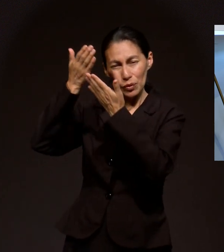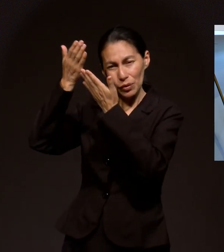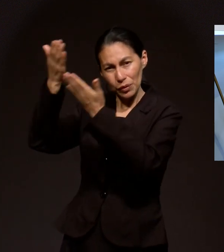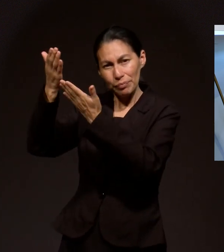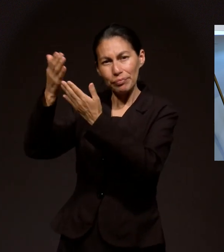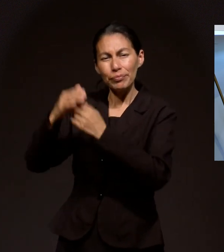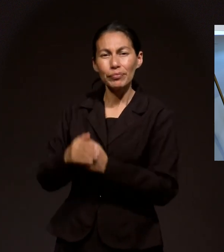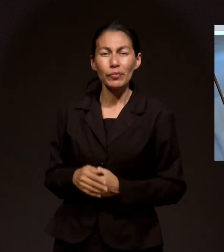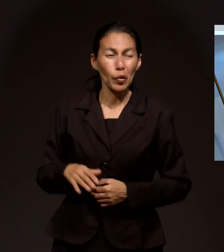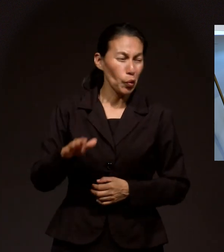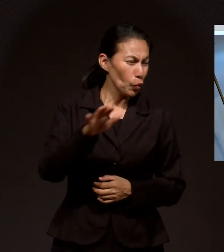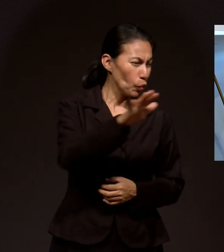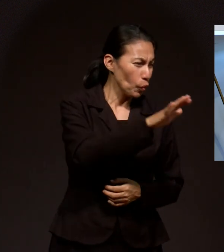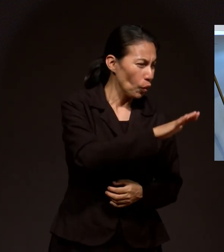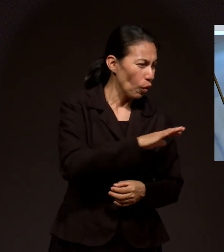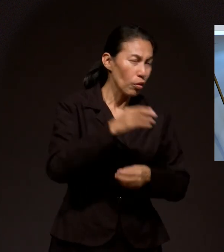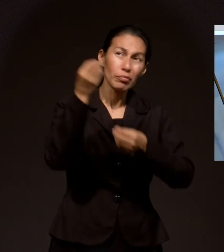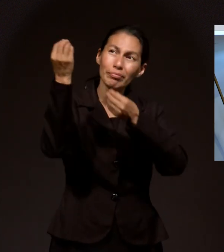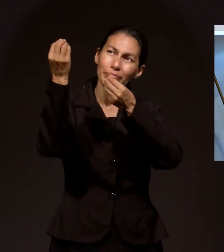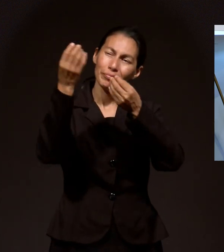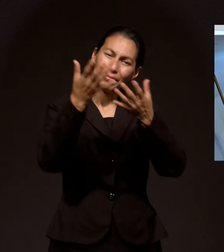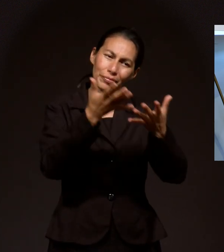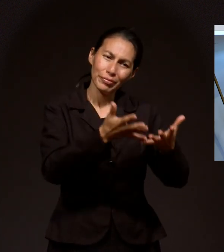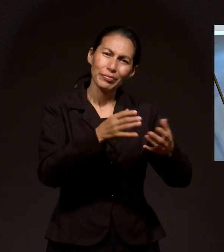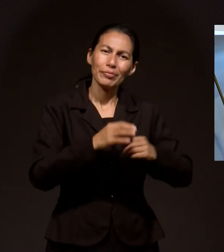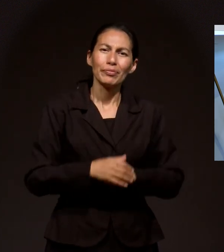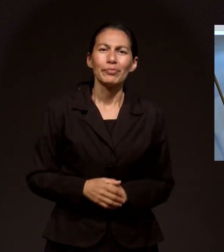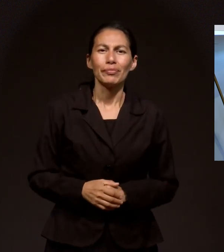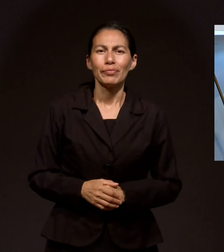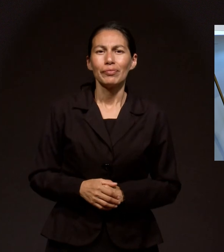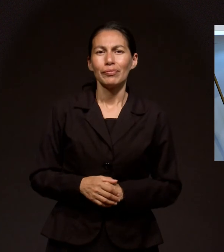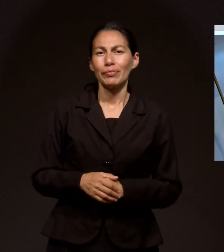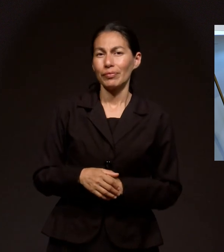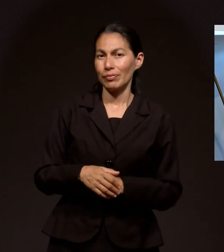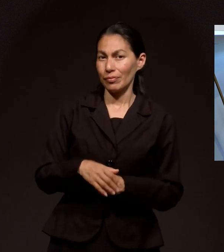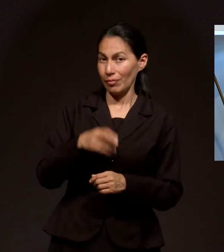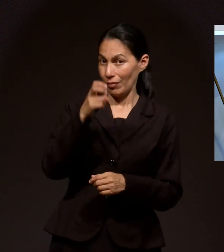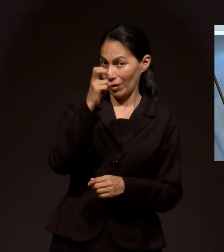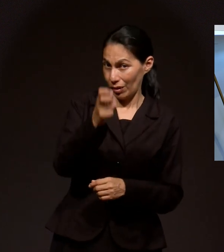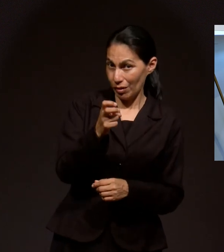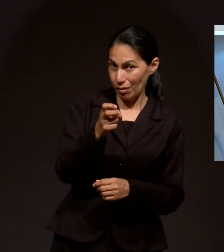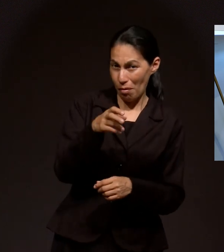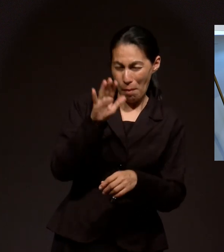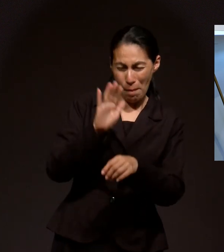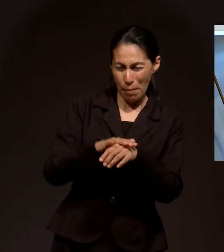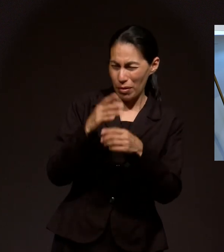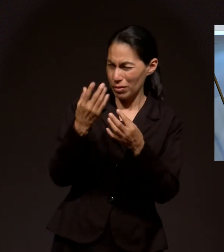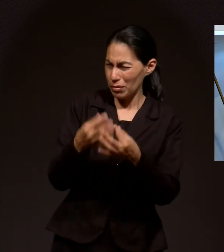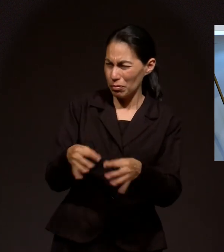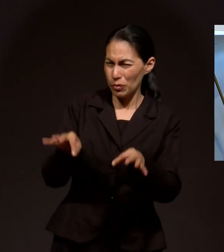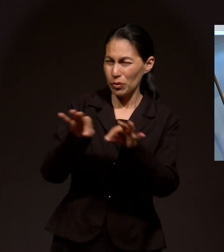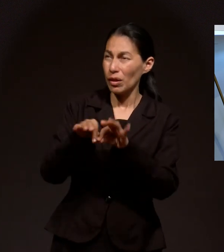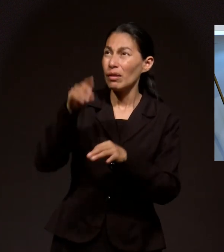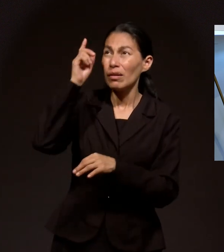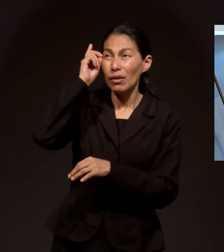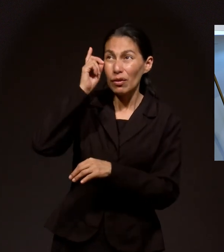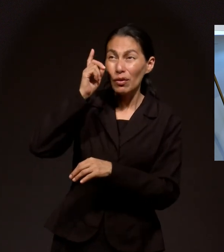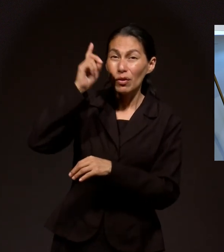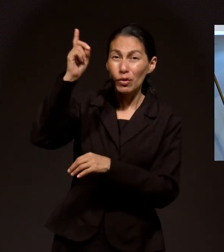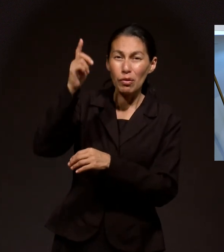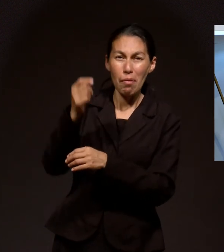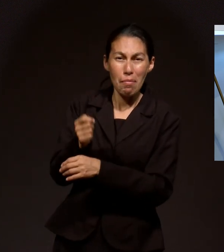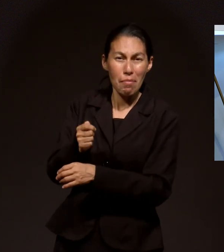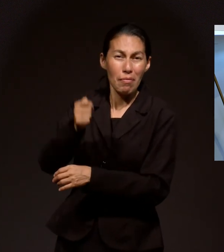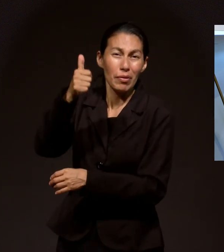Todo lo demás Se dará Por añadidura Este es La prioridad Número